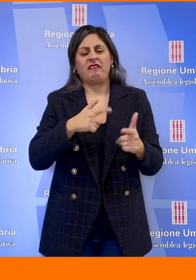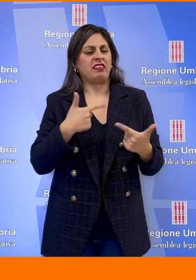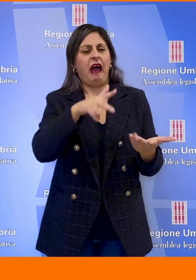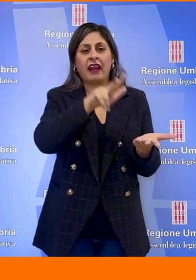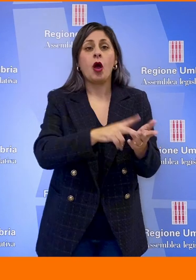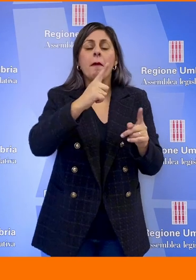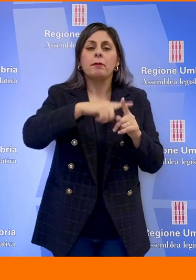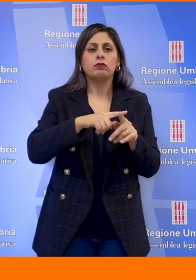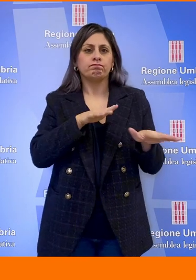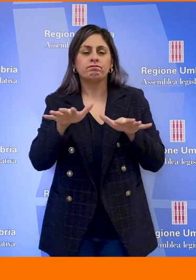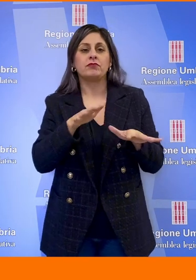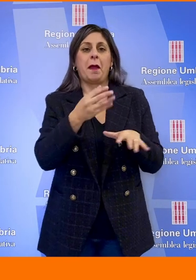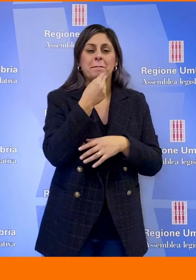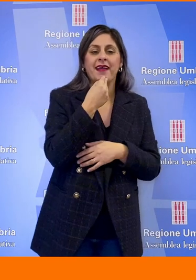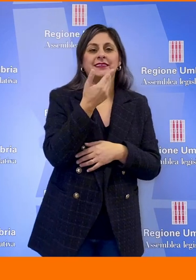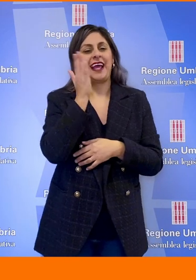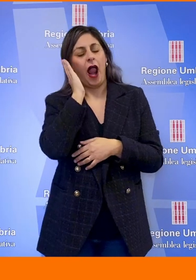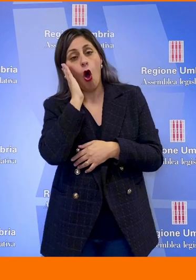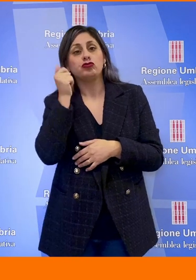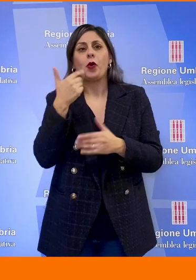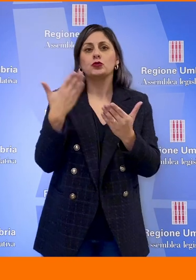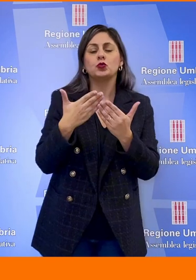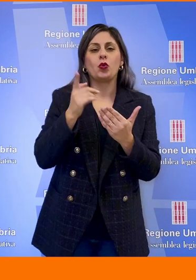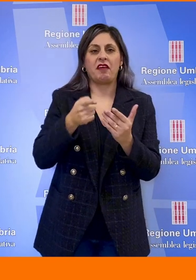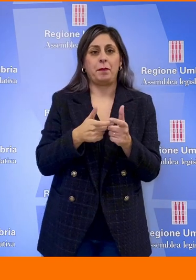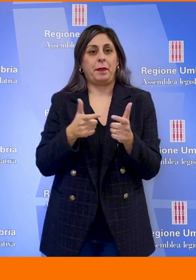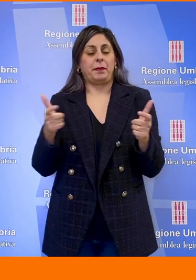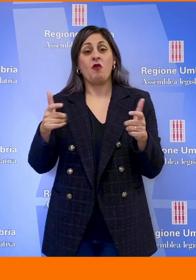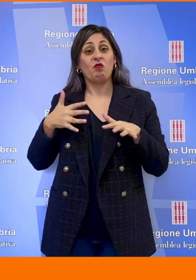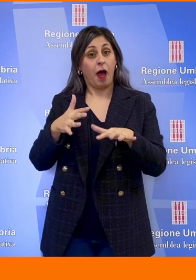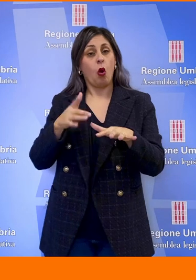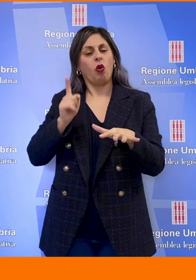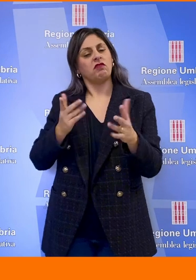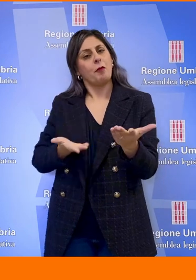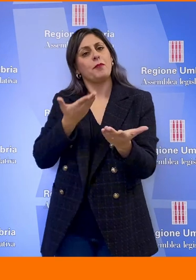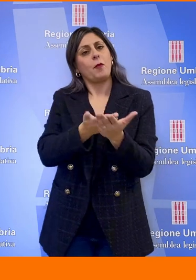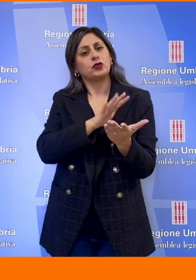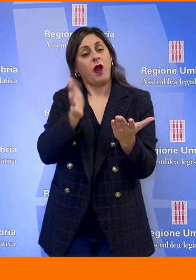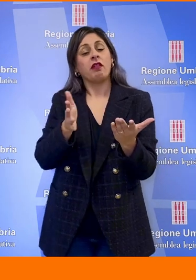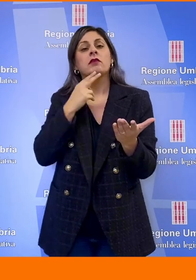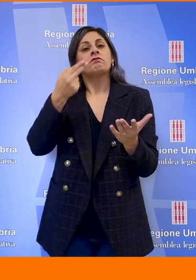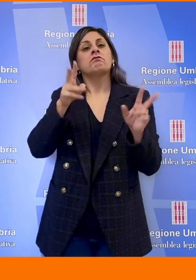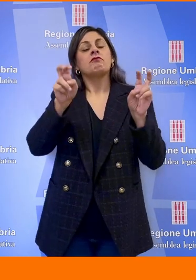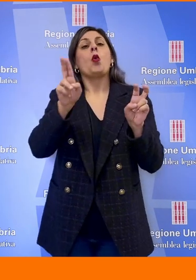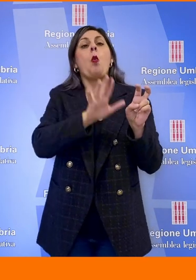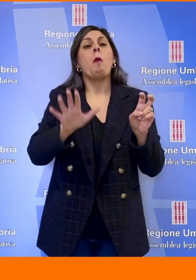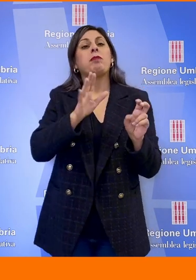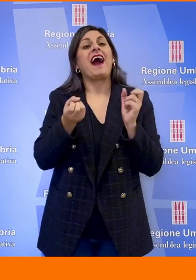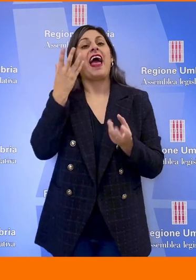menze, alloggi, borse di studio. Tra breve depositeremo anche un'altra proposta, Umbria Creativa, che riguarda la cultura, una vera